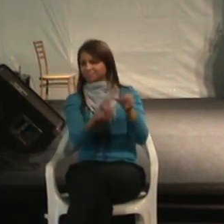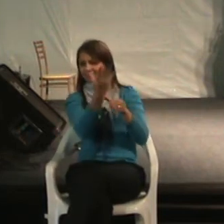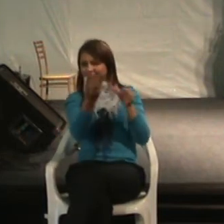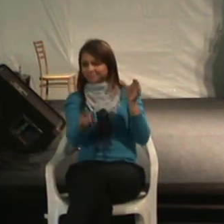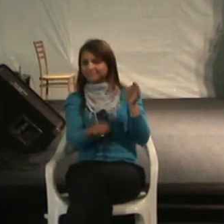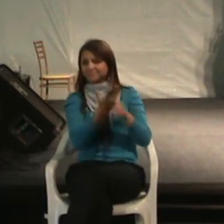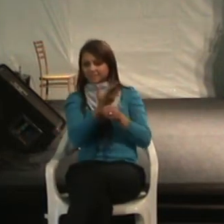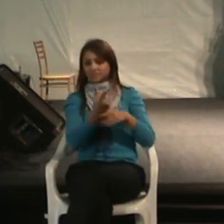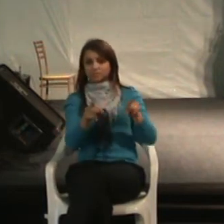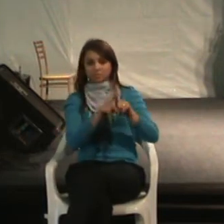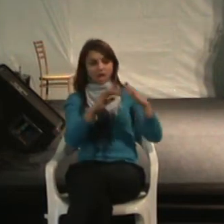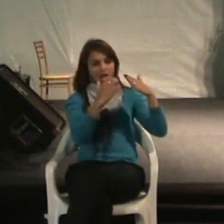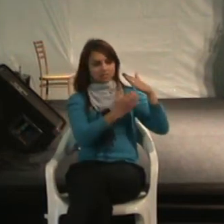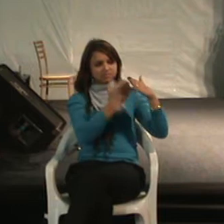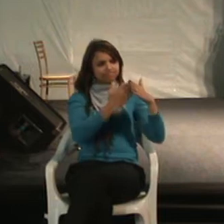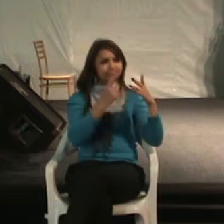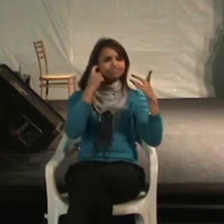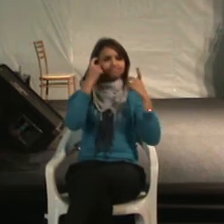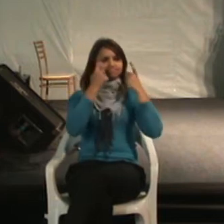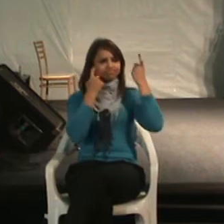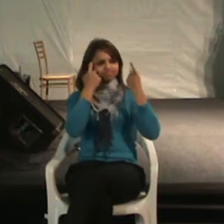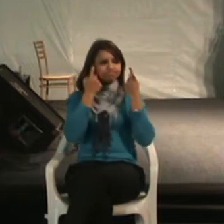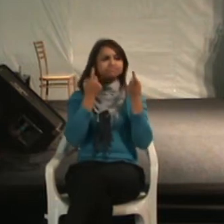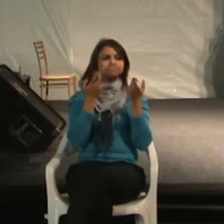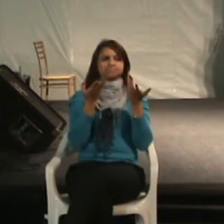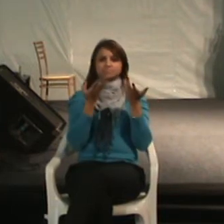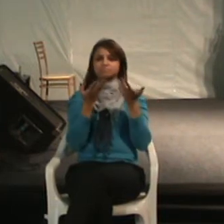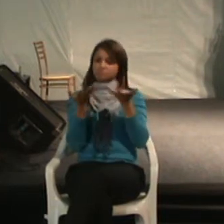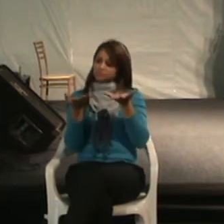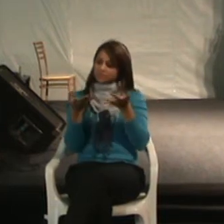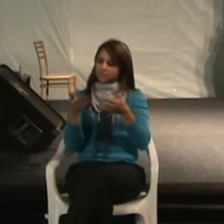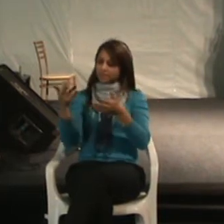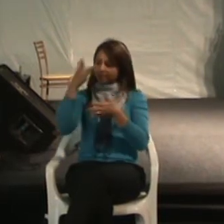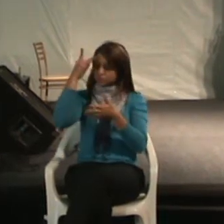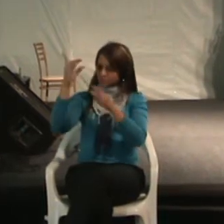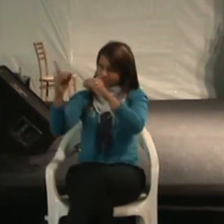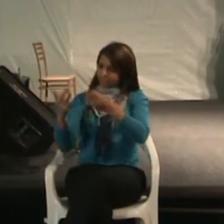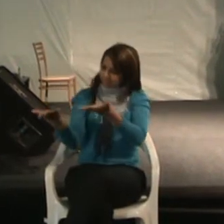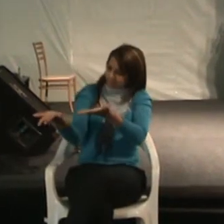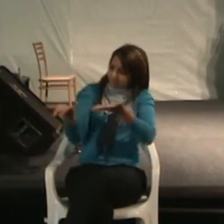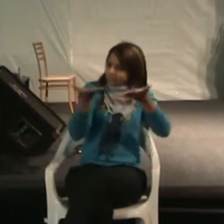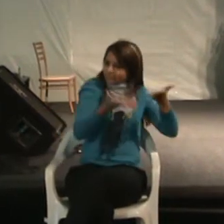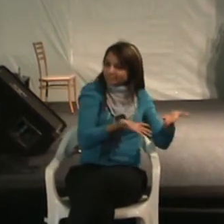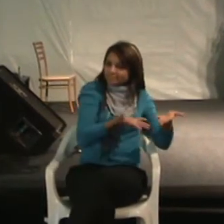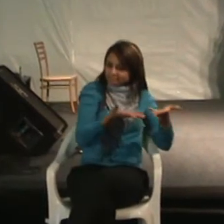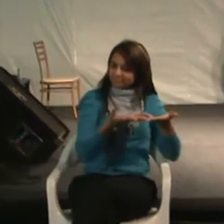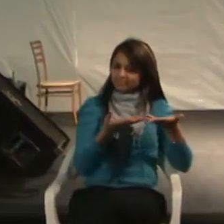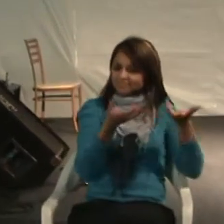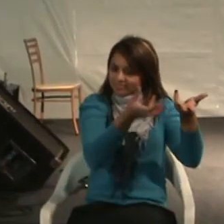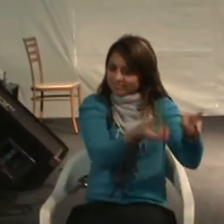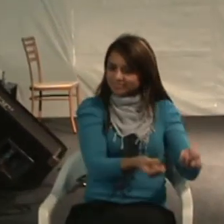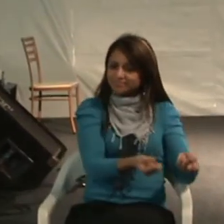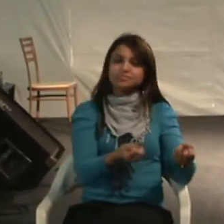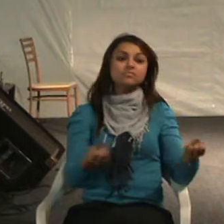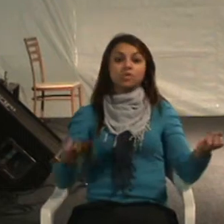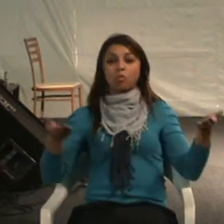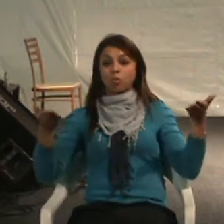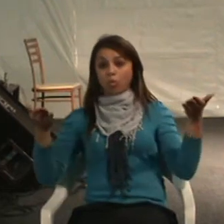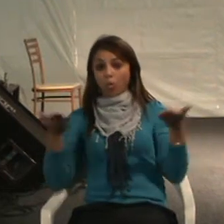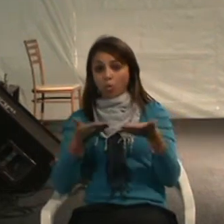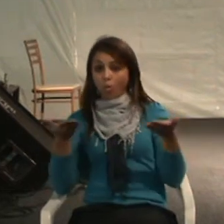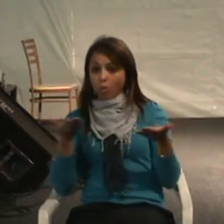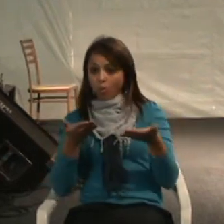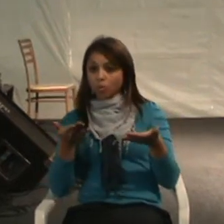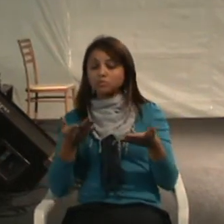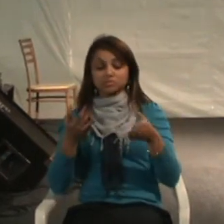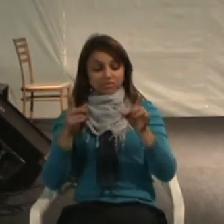empresas voltadas para o recebimento de pessoas com deficiência. E nós chegamos num ponto em que a